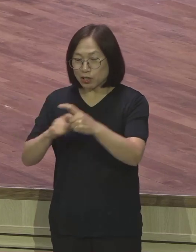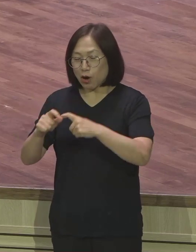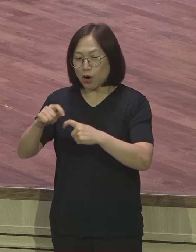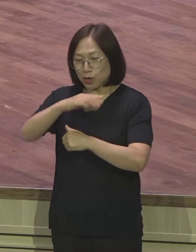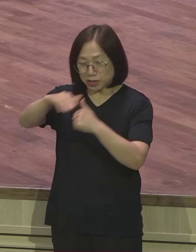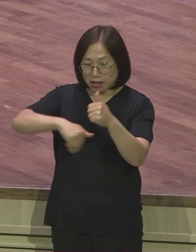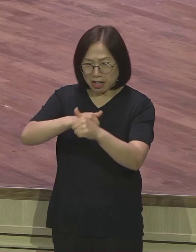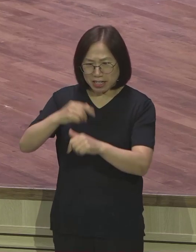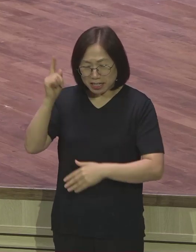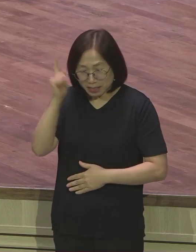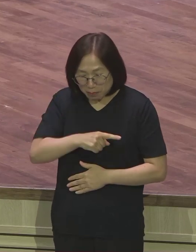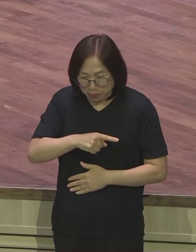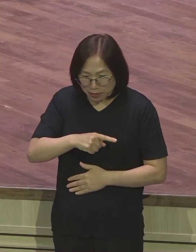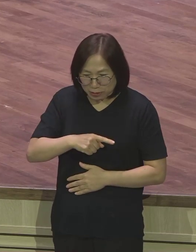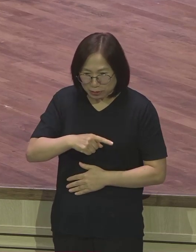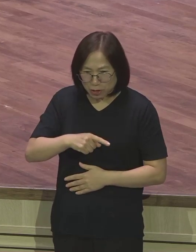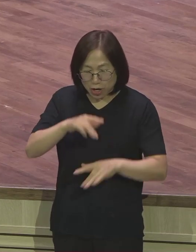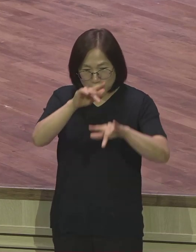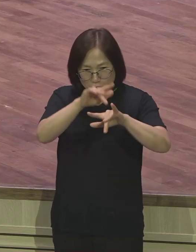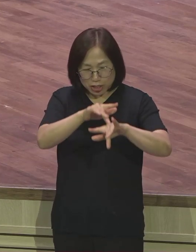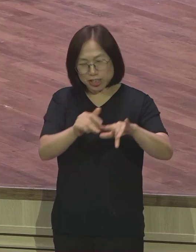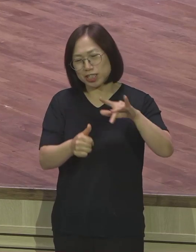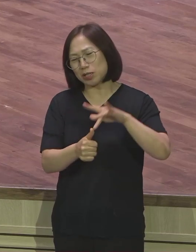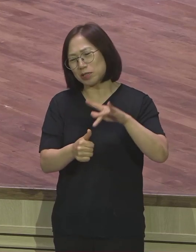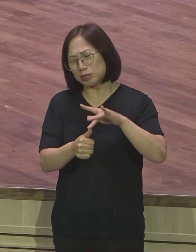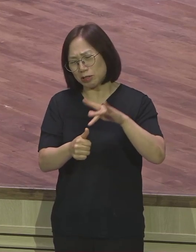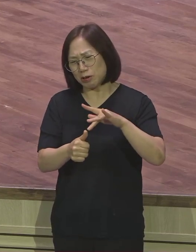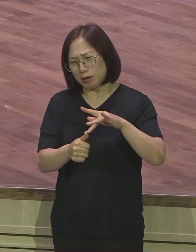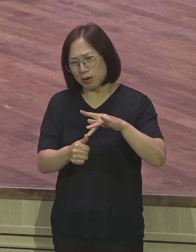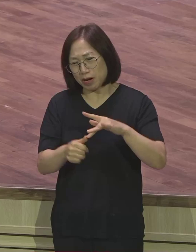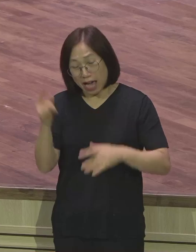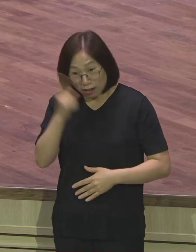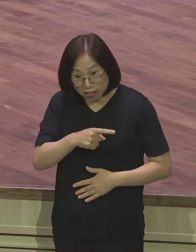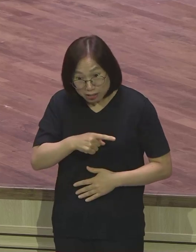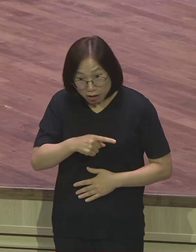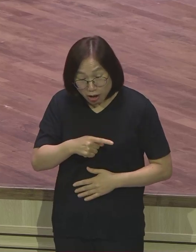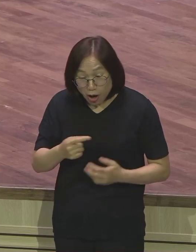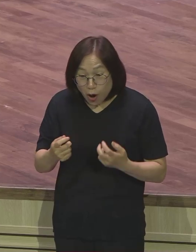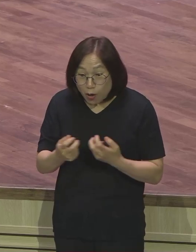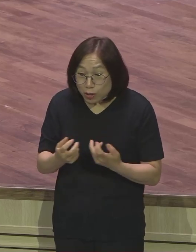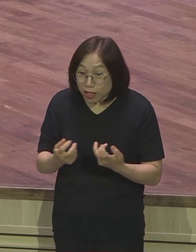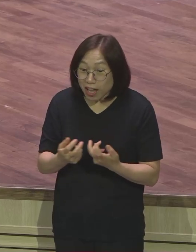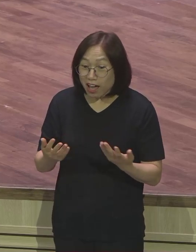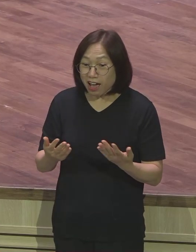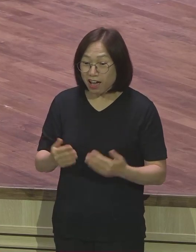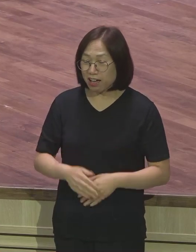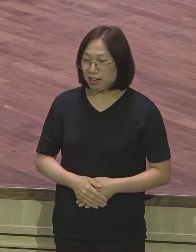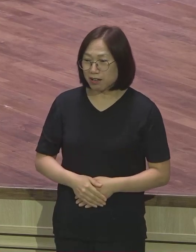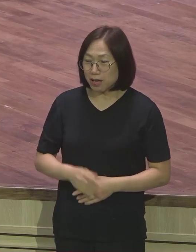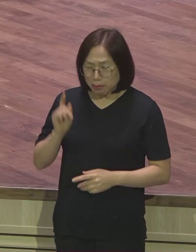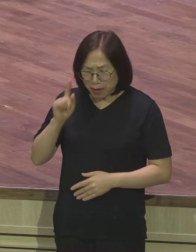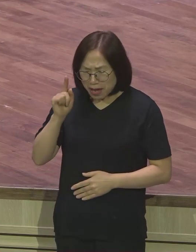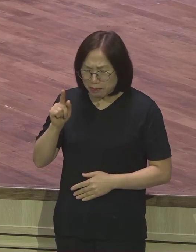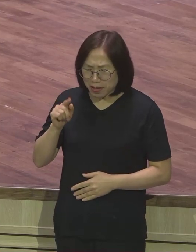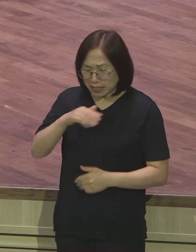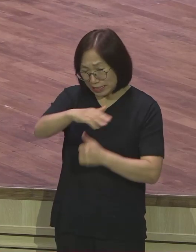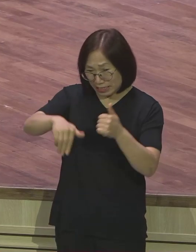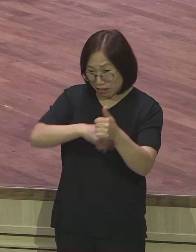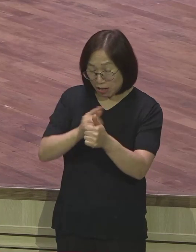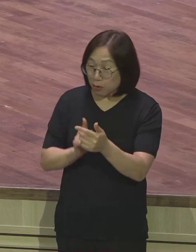그거 다 매일 보고 되잖아요 그 팀장들한테 스태프들한테 다 보고 되거든요 그럼 나를 떠나서 이게 얼마나 교회에